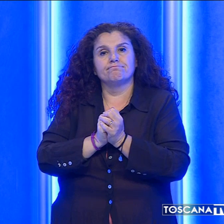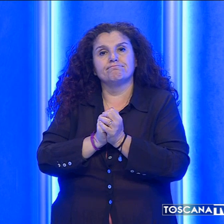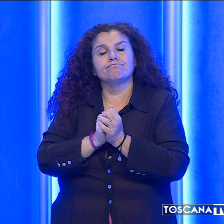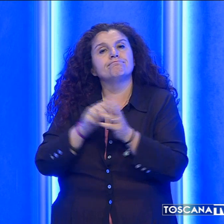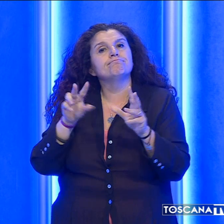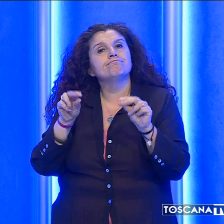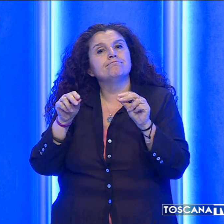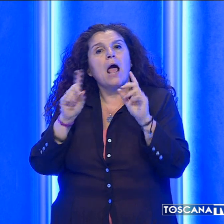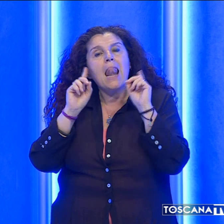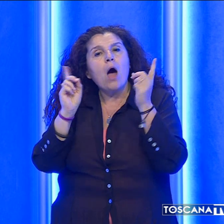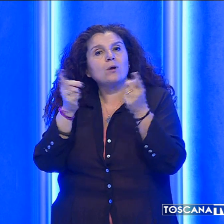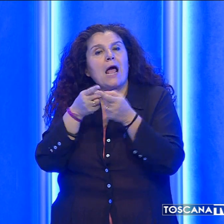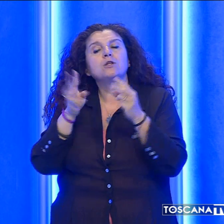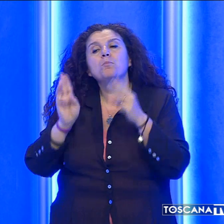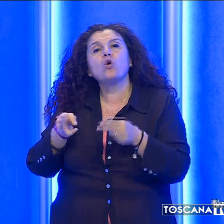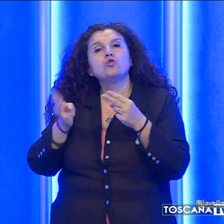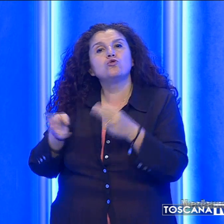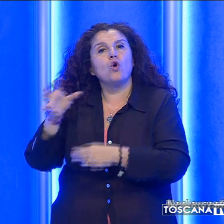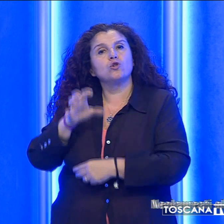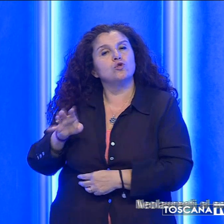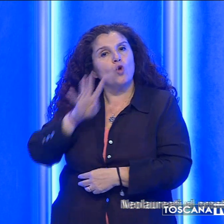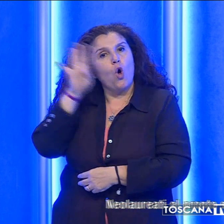Neolaureati al pronto soccorso in Toscana.